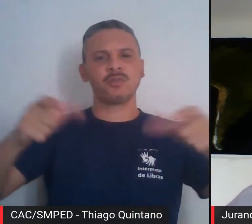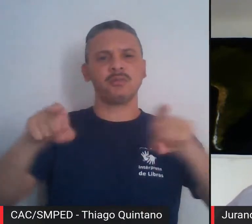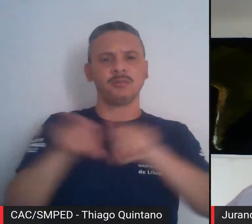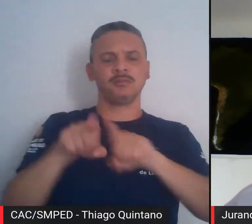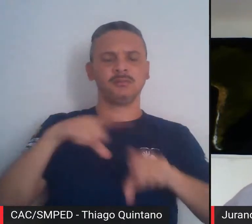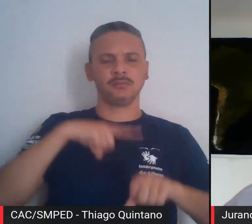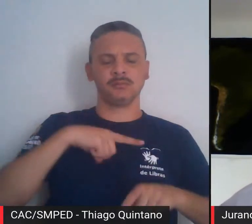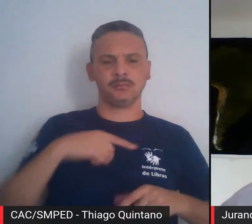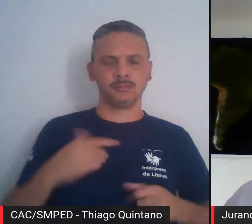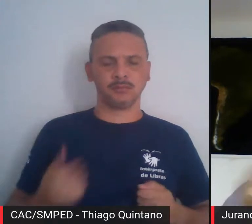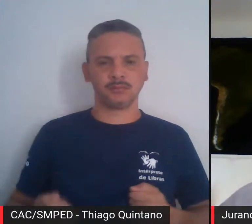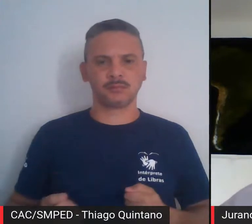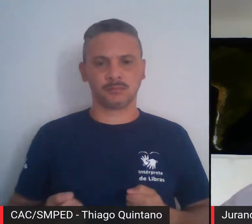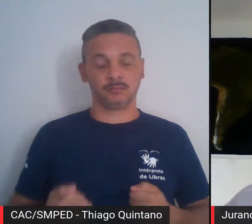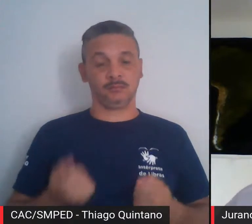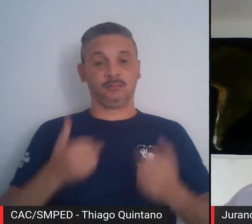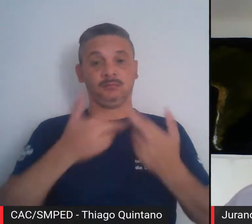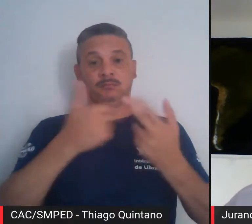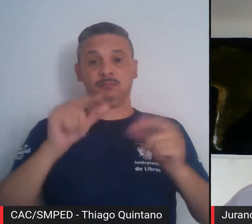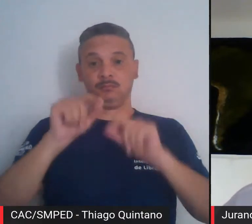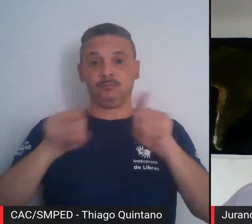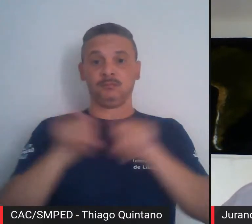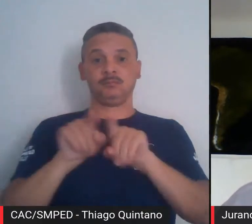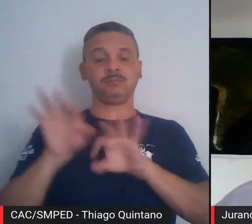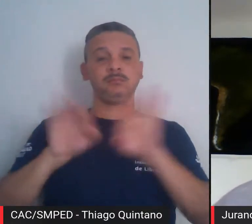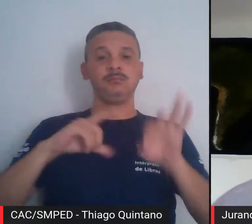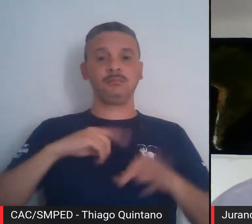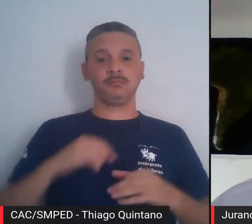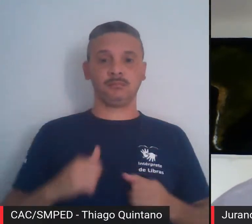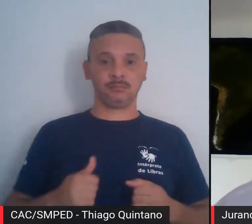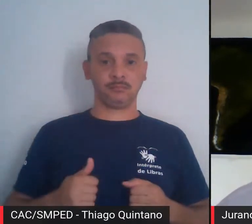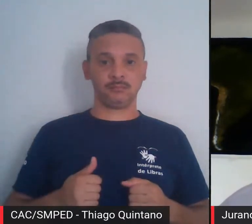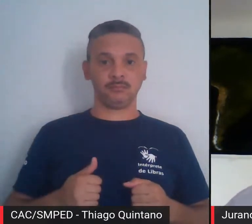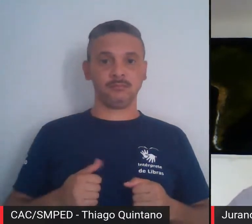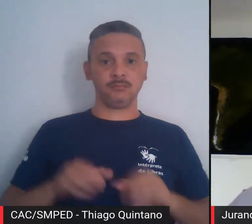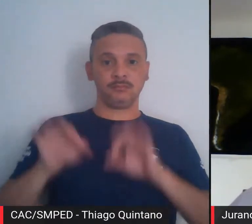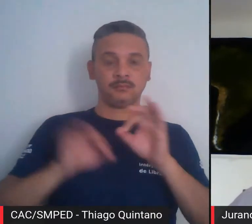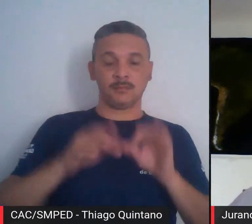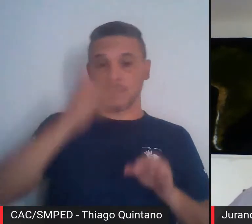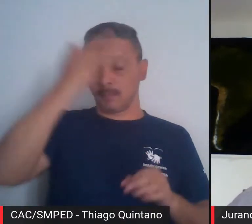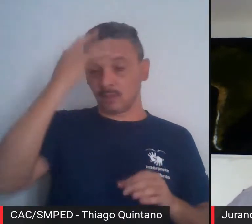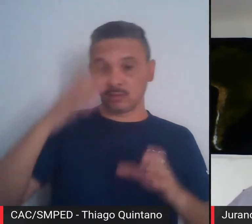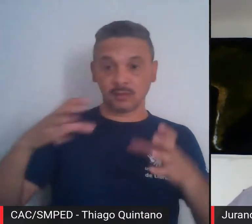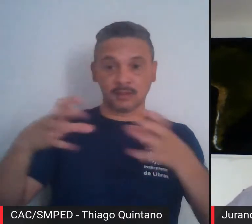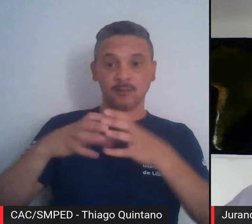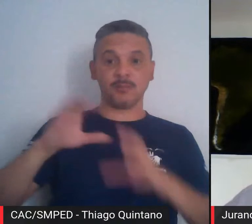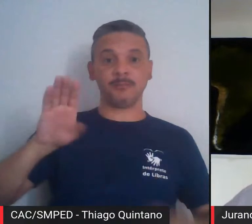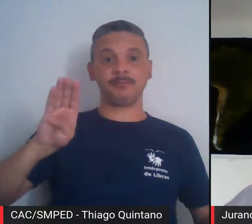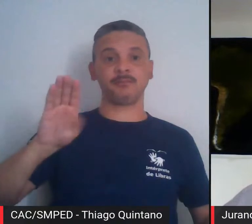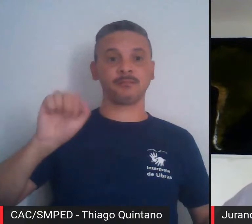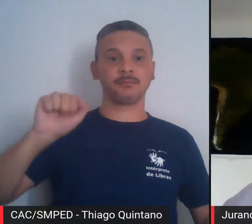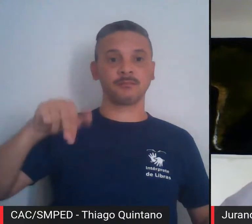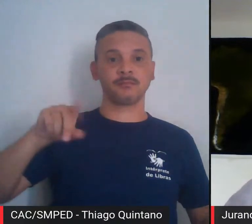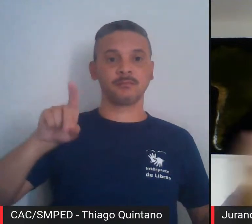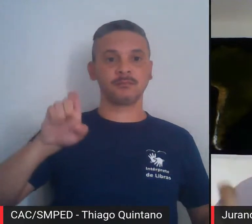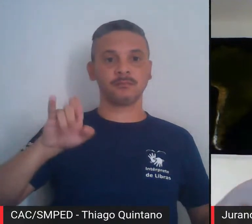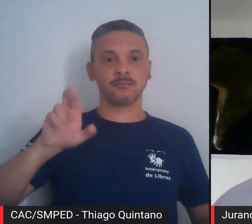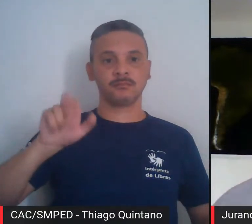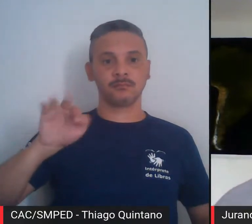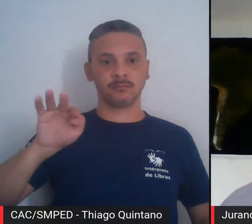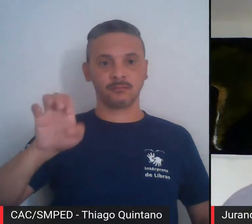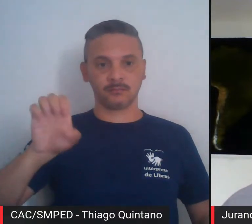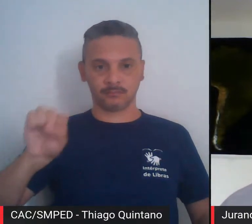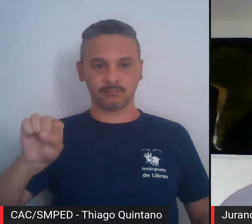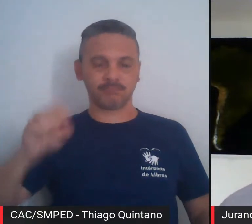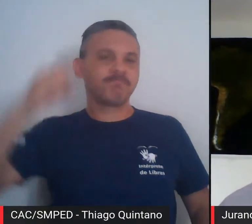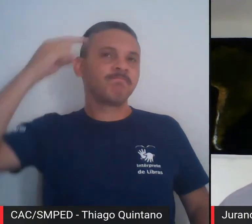em função dessa coisa do bandeirante, do bandeirantismo, digamos assim. Então, quando você pensa em